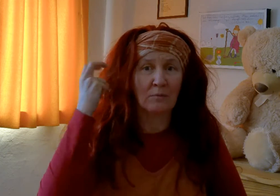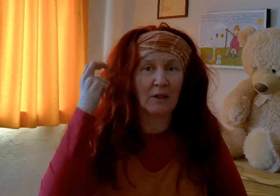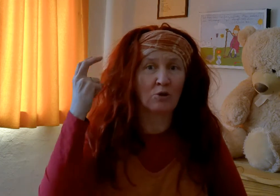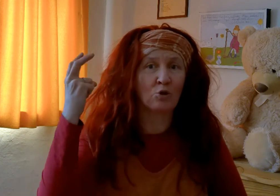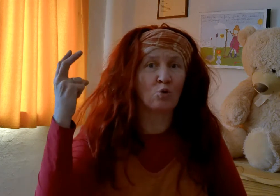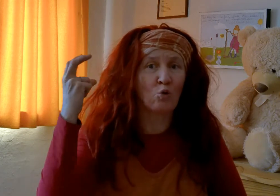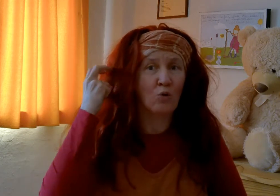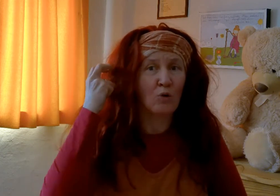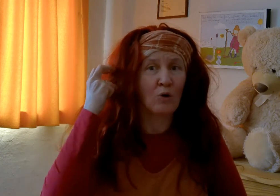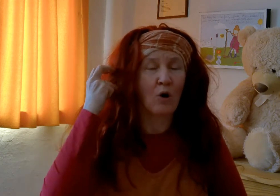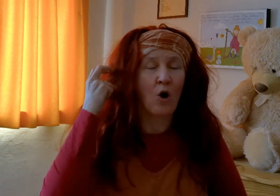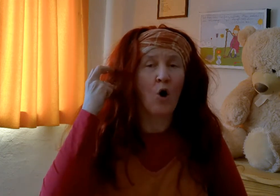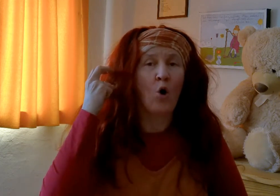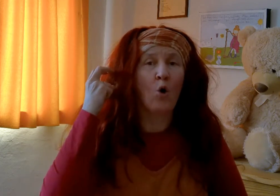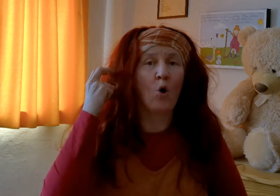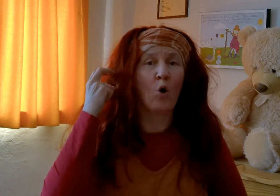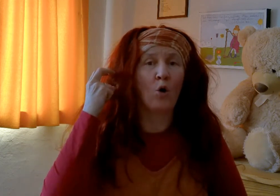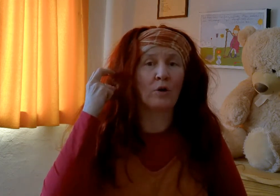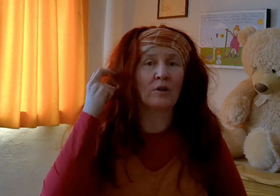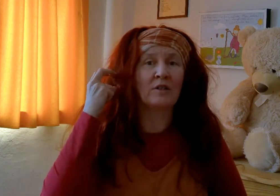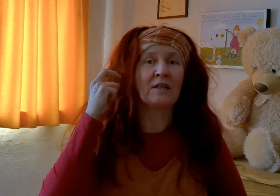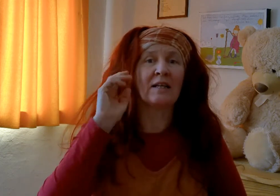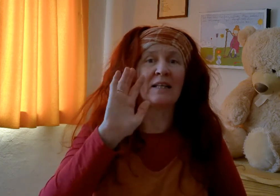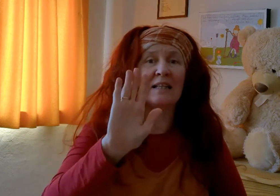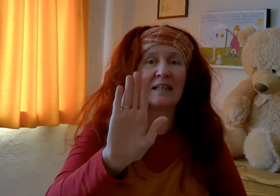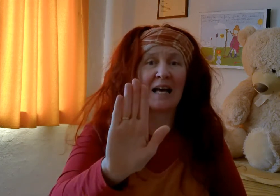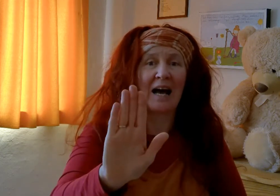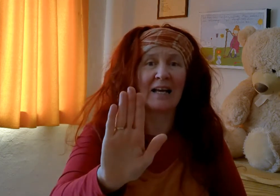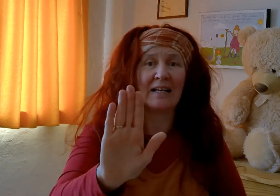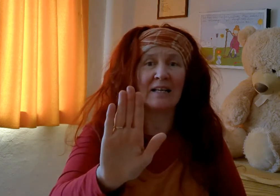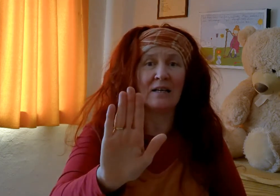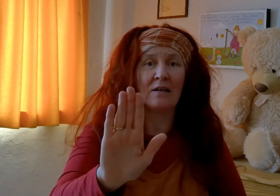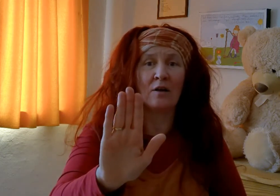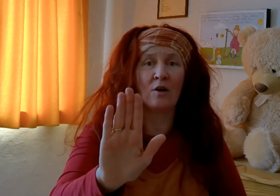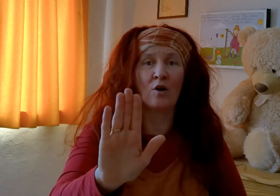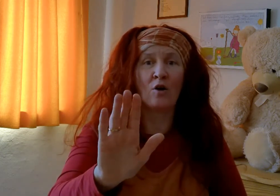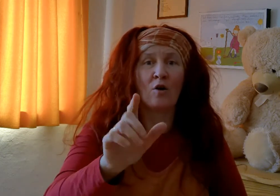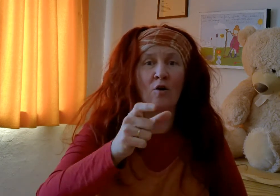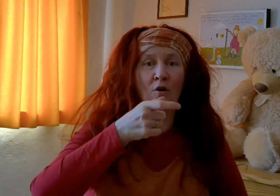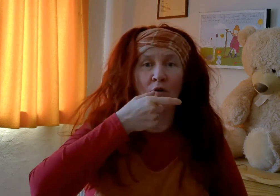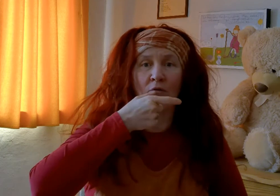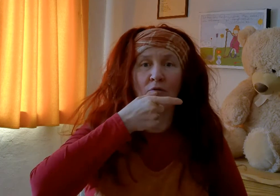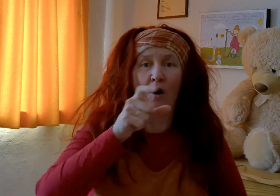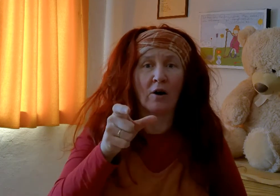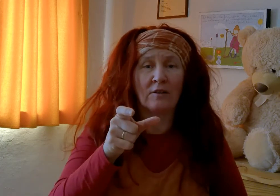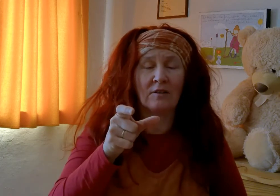mir zu und deine Worte